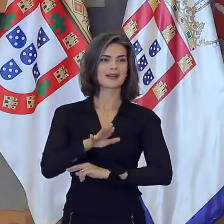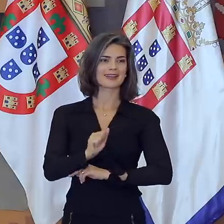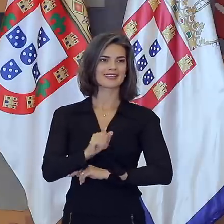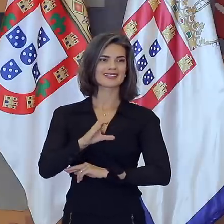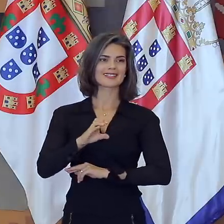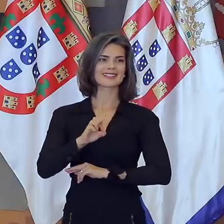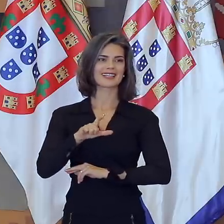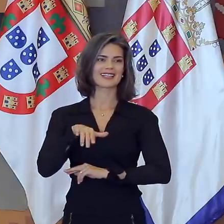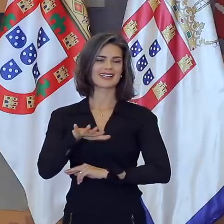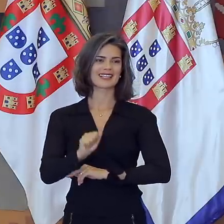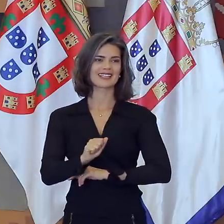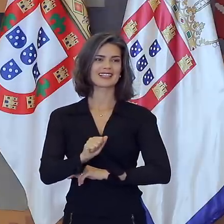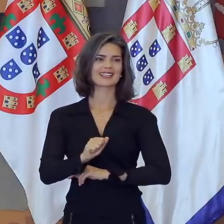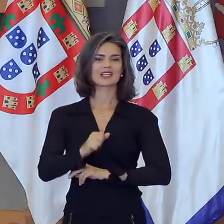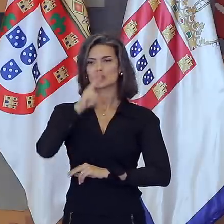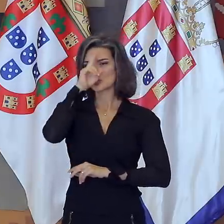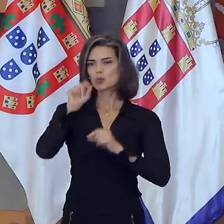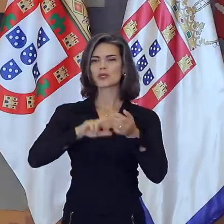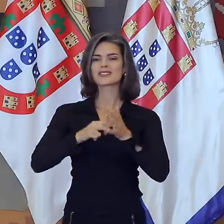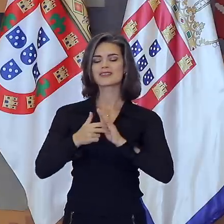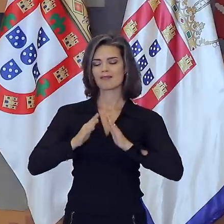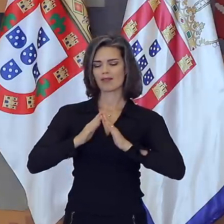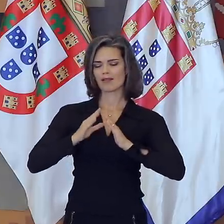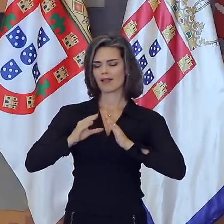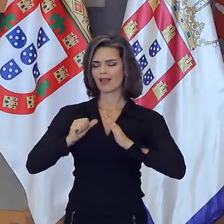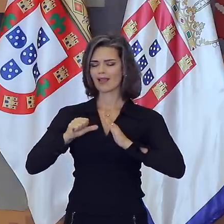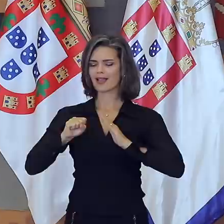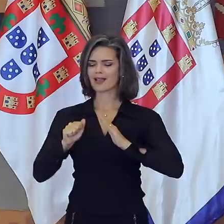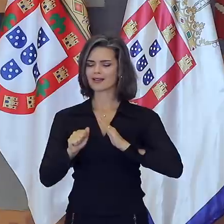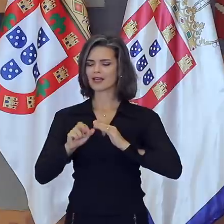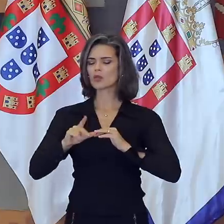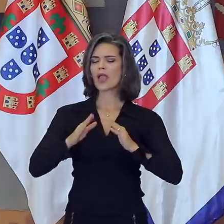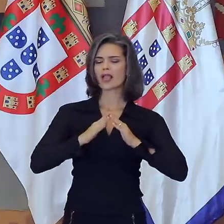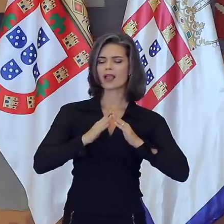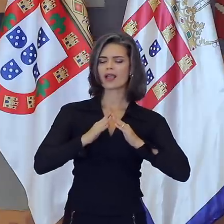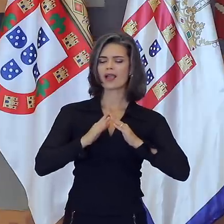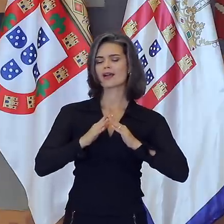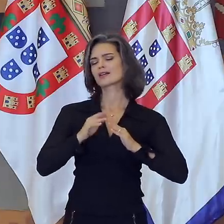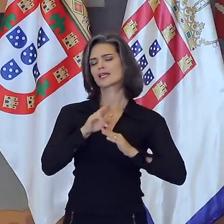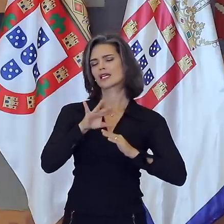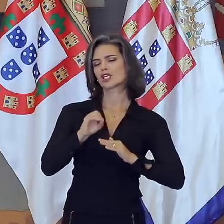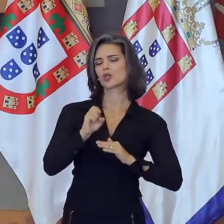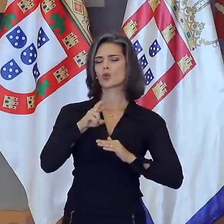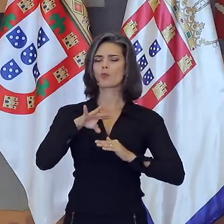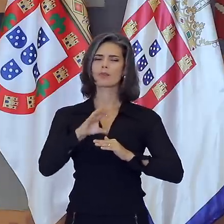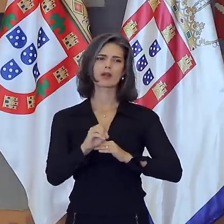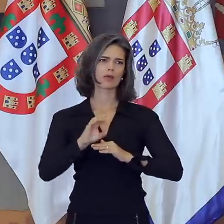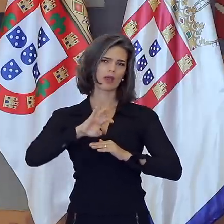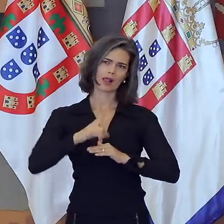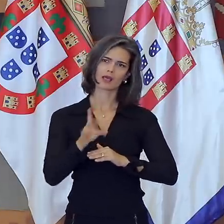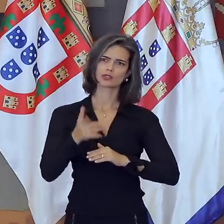lembra do significado da palavra casa. Não é apenas a casa do Rio Branco, isso já significa muito, muito da nossa